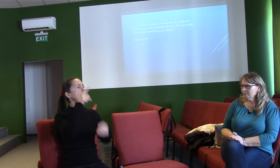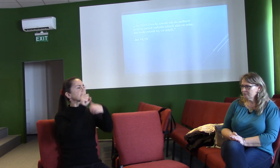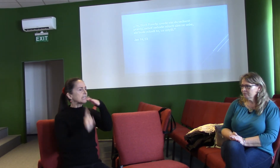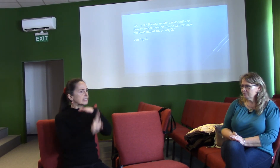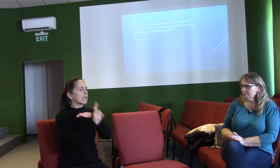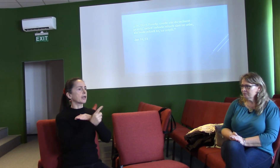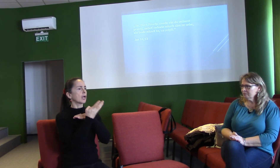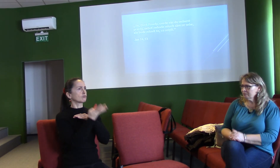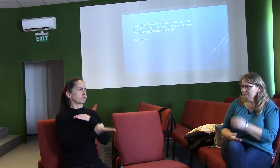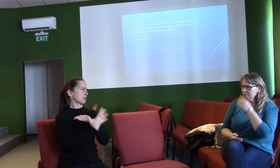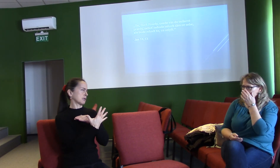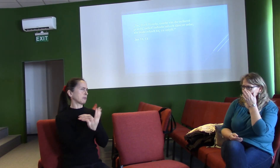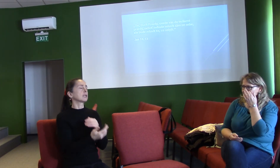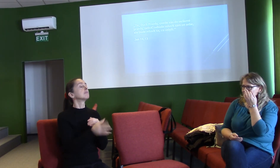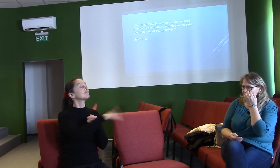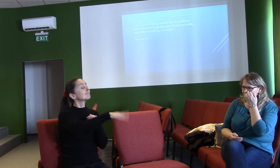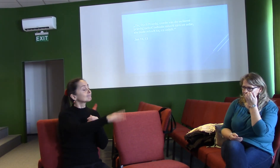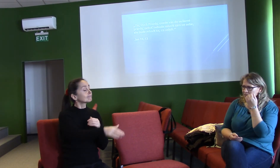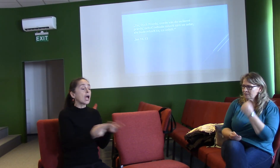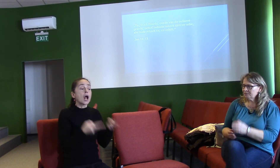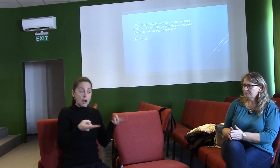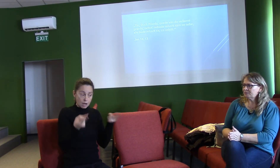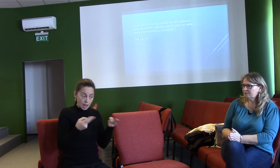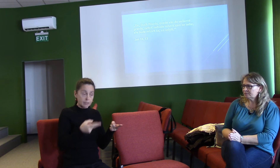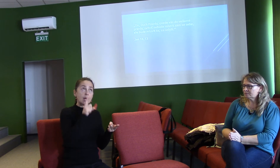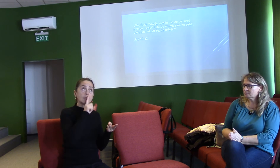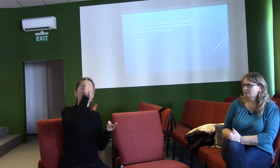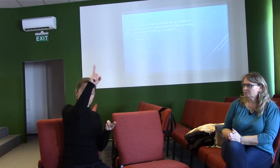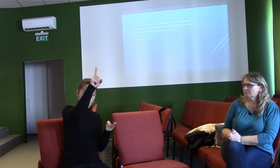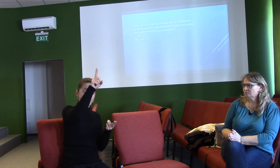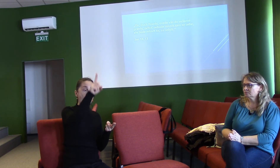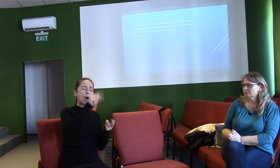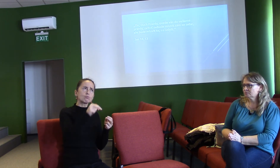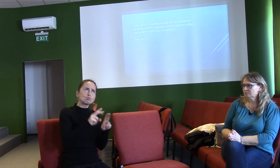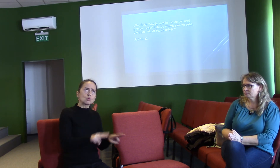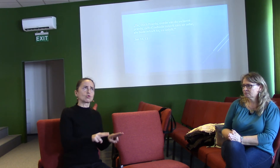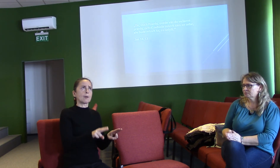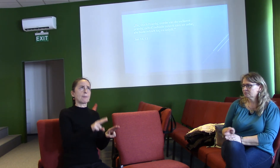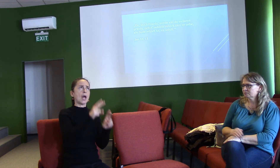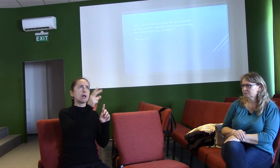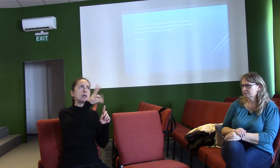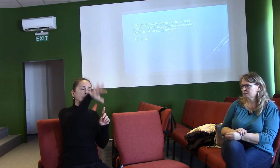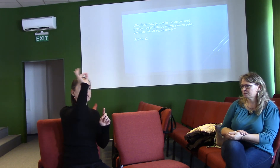hledejte hospodina, dokud se dává najít, volejte ho, dokud je blízko. A